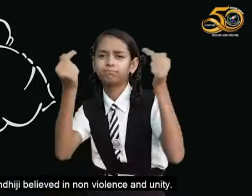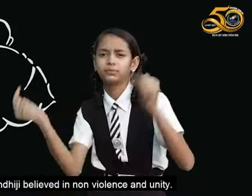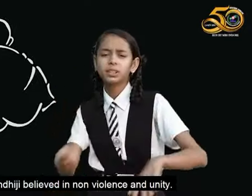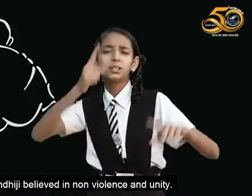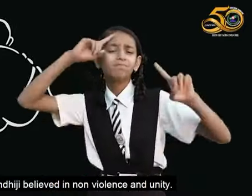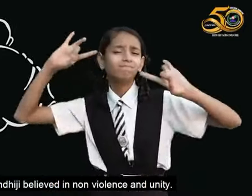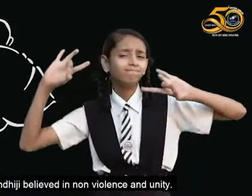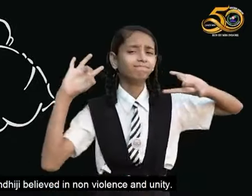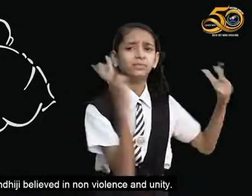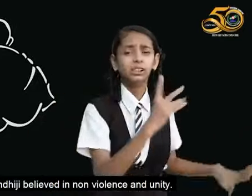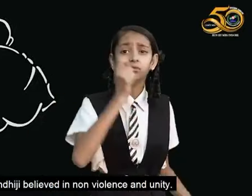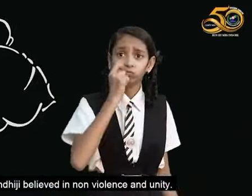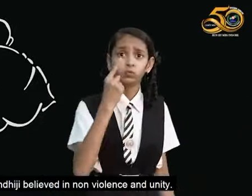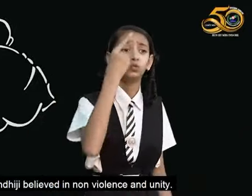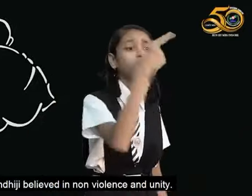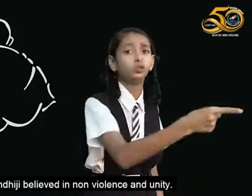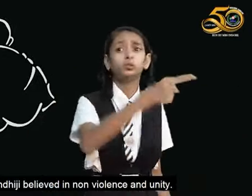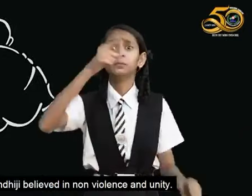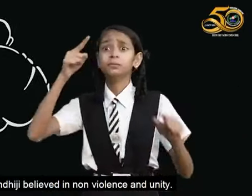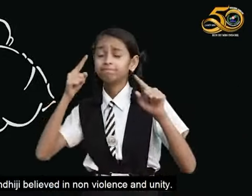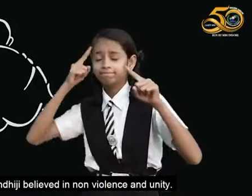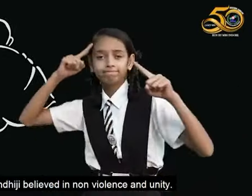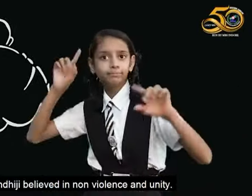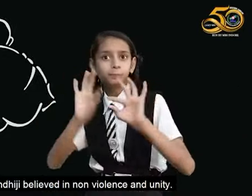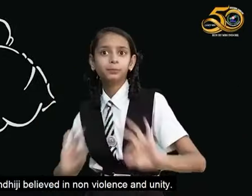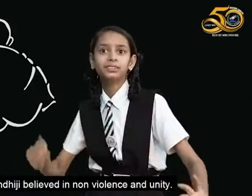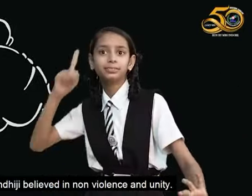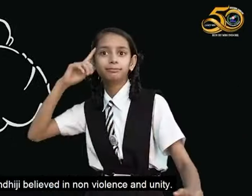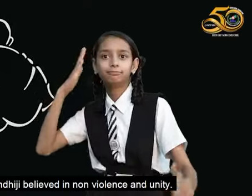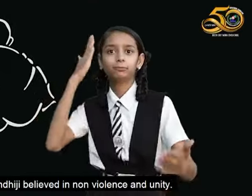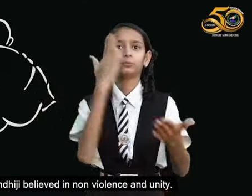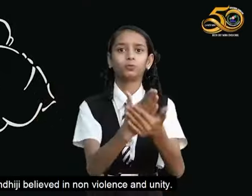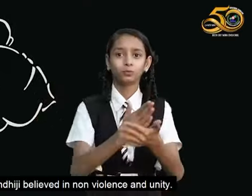हिंसा नहीं करते थे वे अहिंसा वादी तथा एक्ता वादी थे